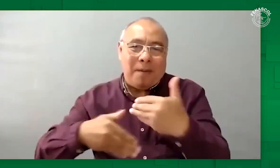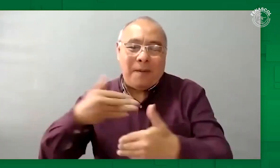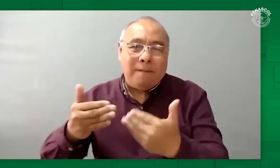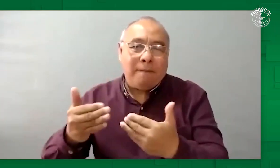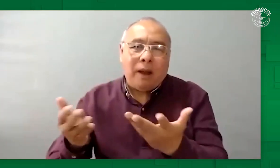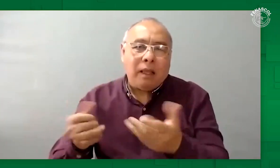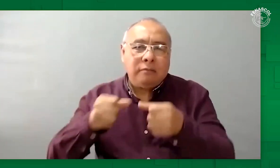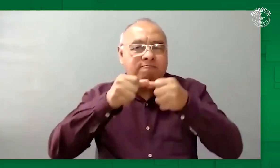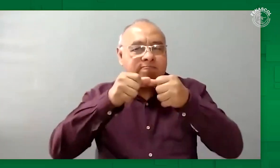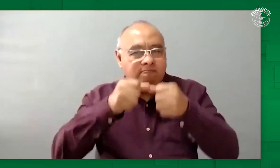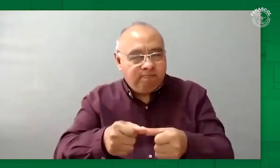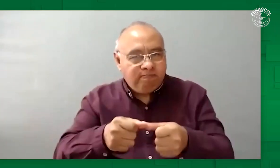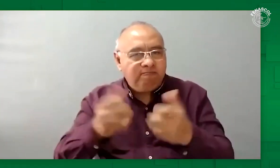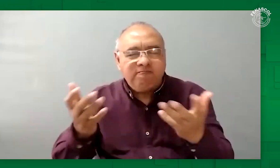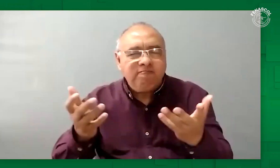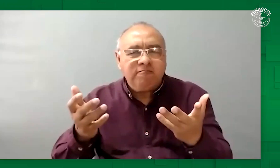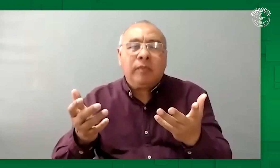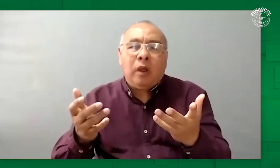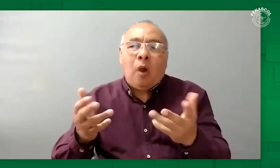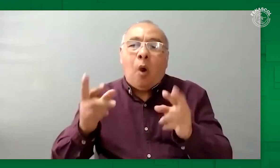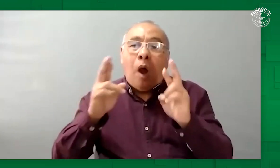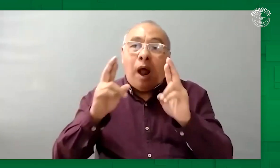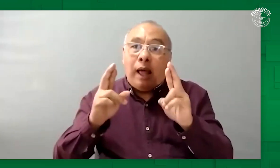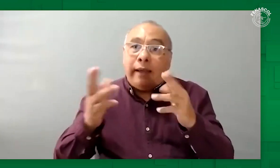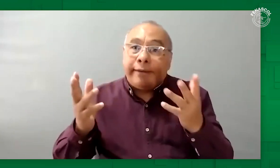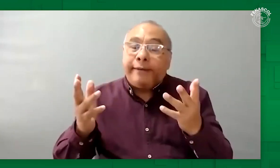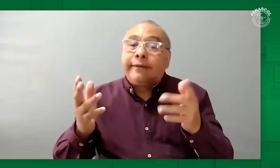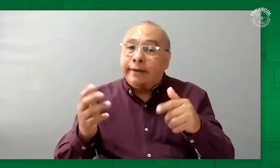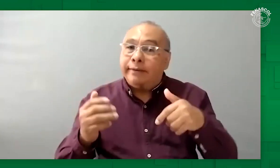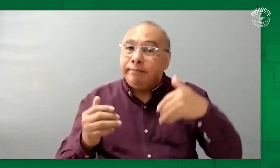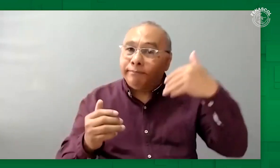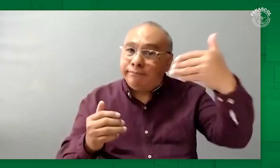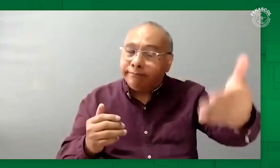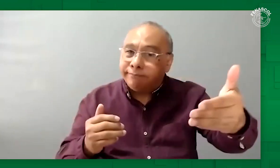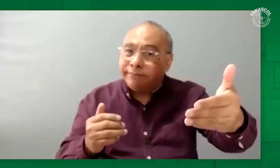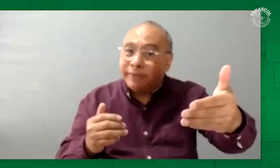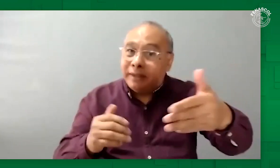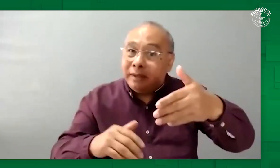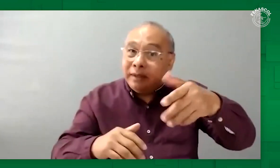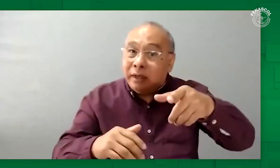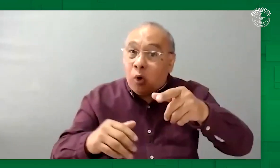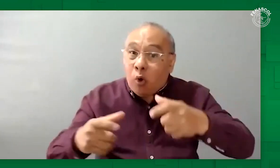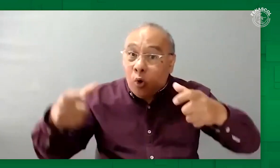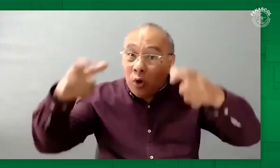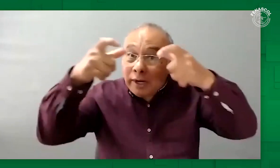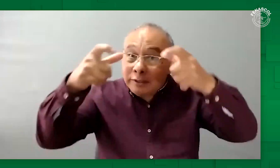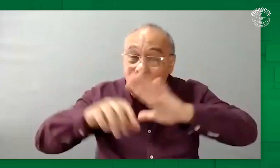se crea este proyecto de ley. Lo que esperamos es que cuando ya se apruebe